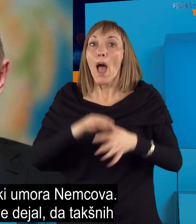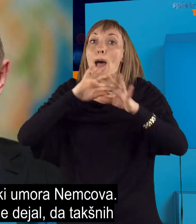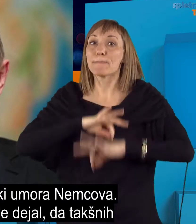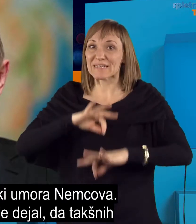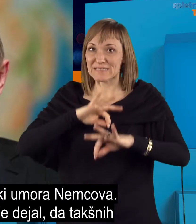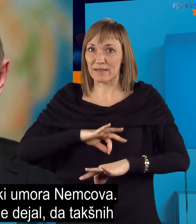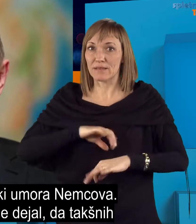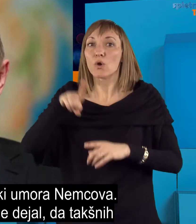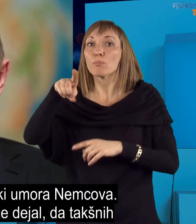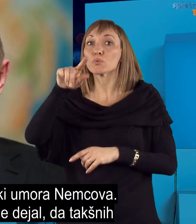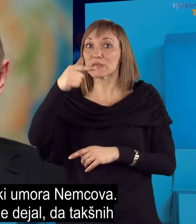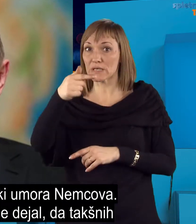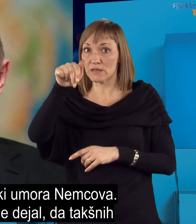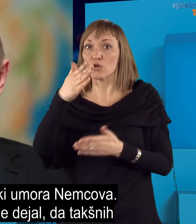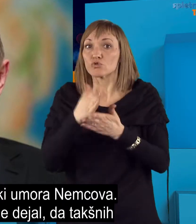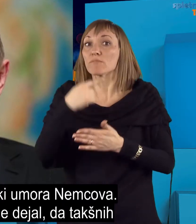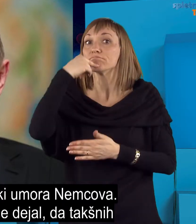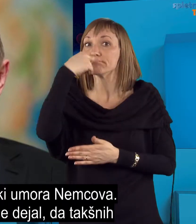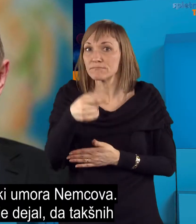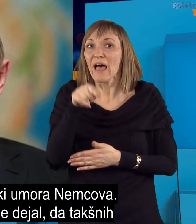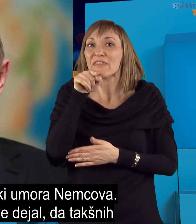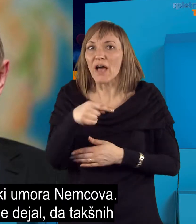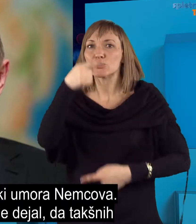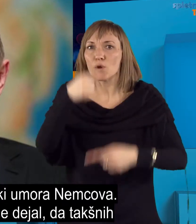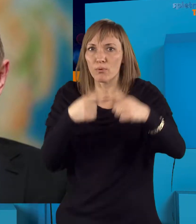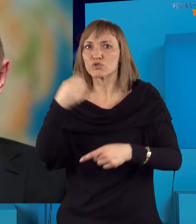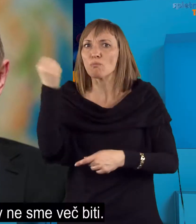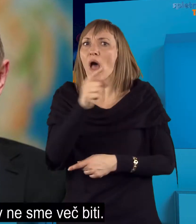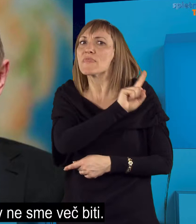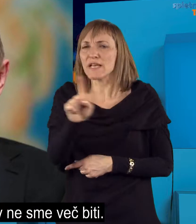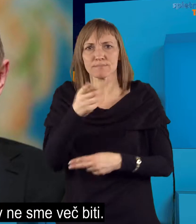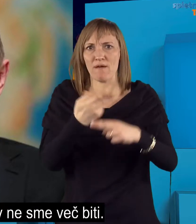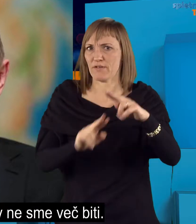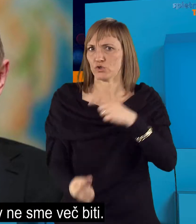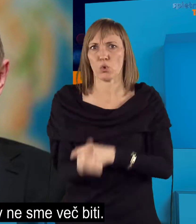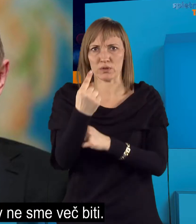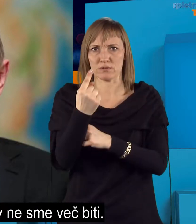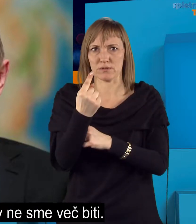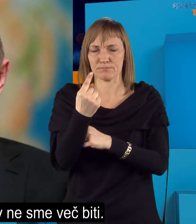Predsednik Rusije Putin je dejal, da takšnih političnih umorov ne sme več biti.